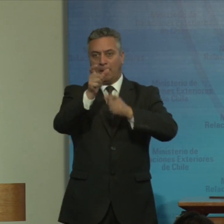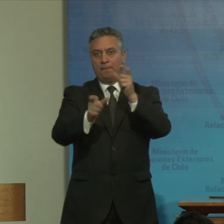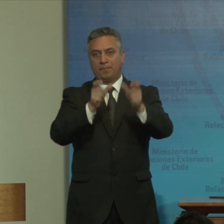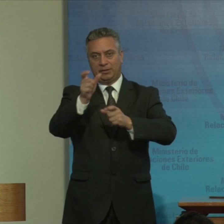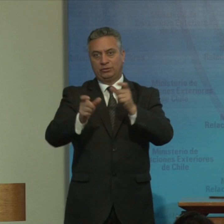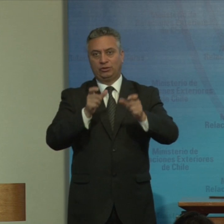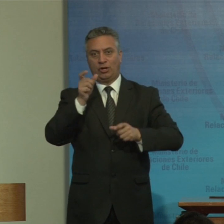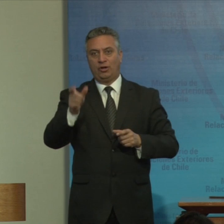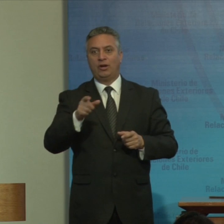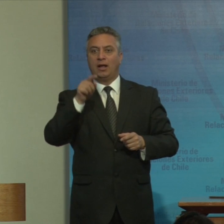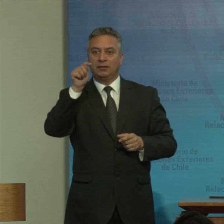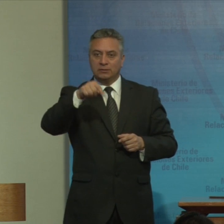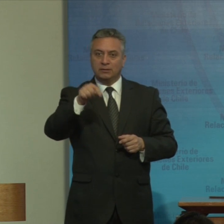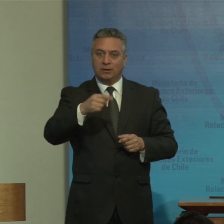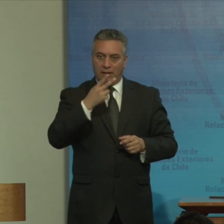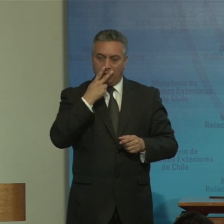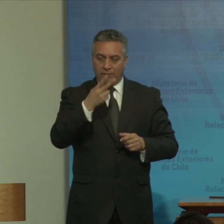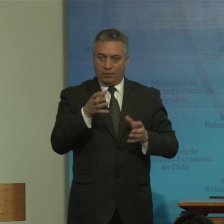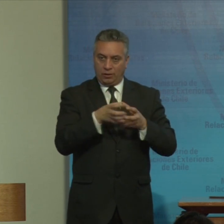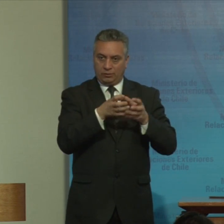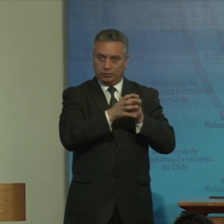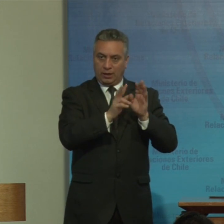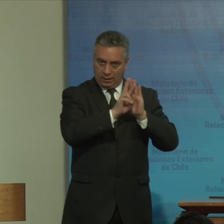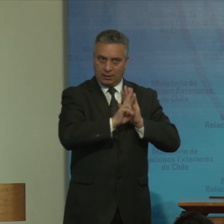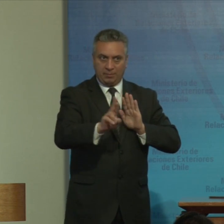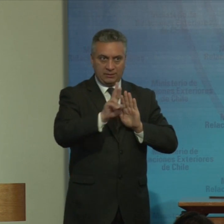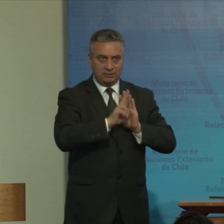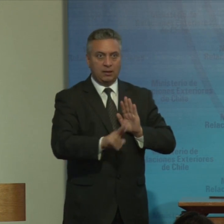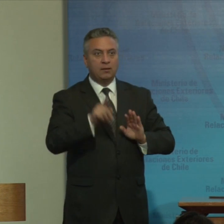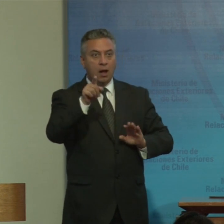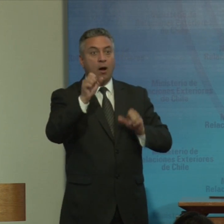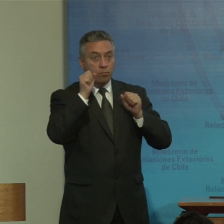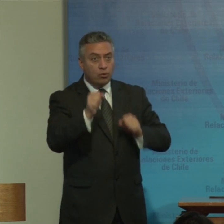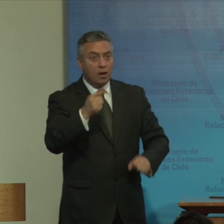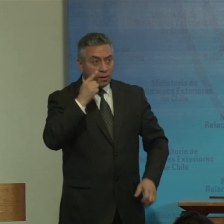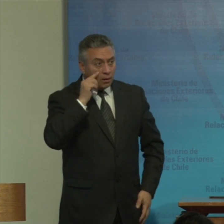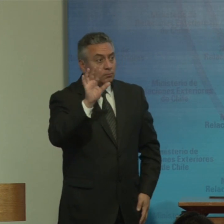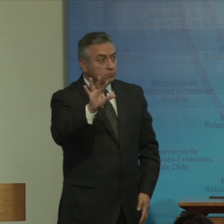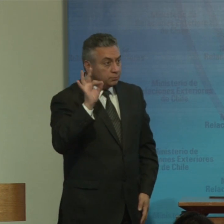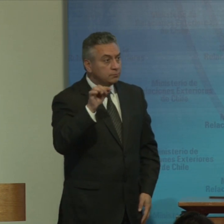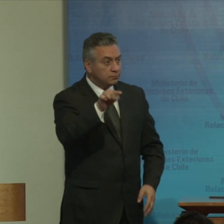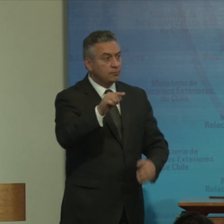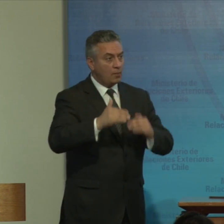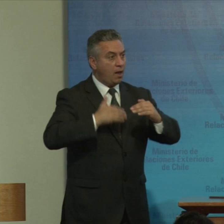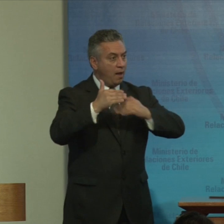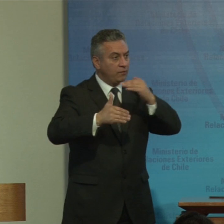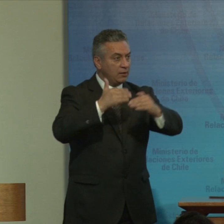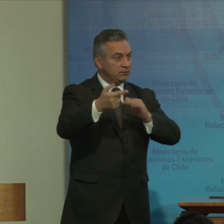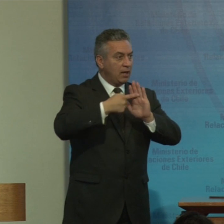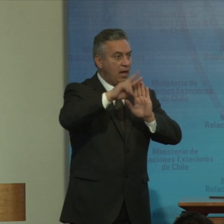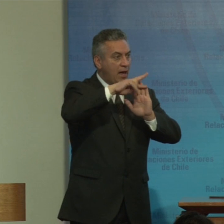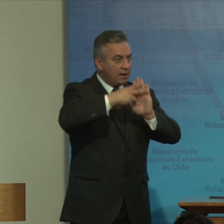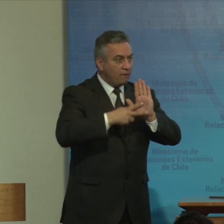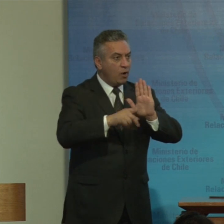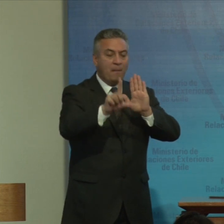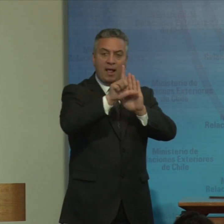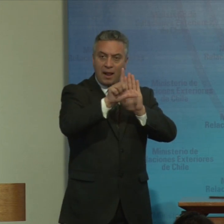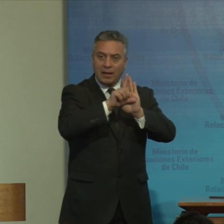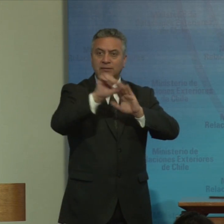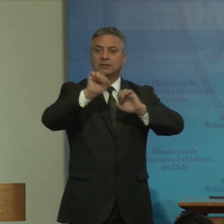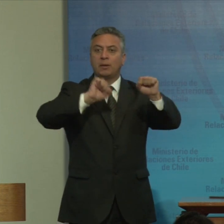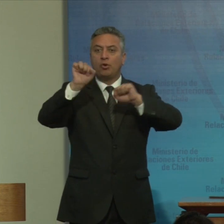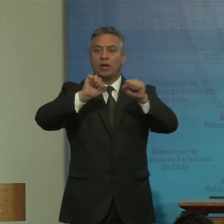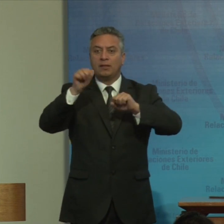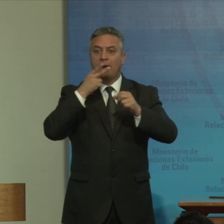las organizaciones que las representan se puede también detectar avances en cuanto a reformas de leyes y políticas públicas en